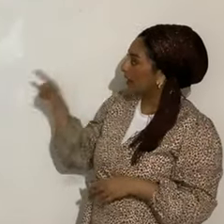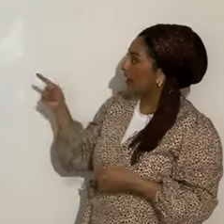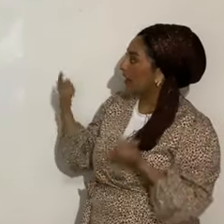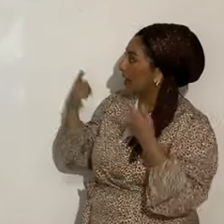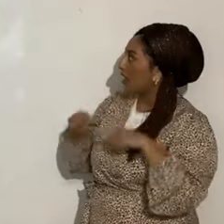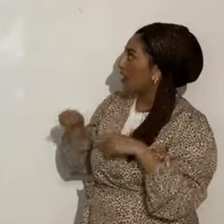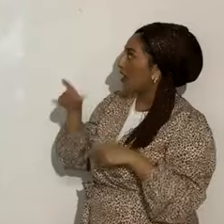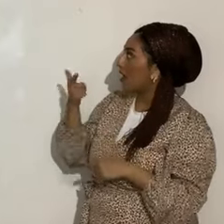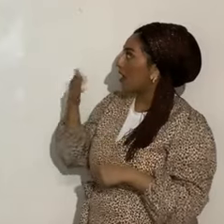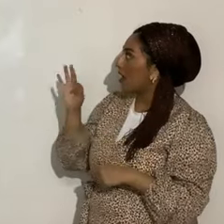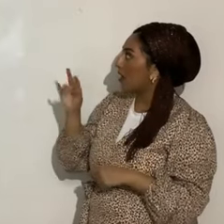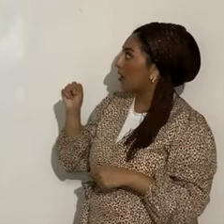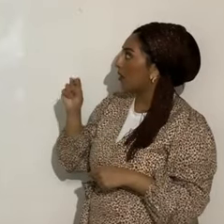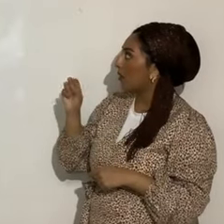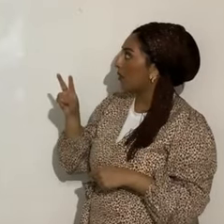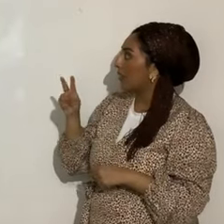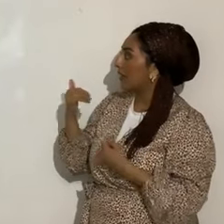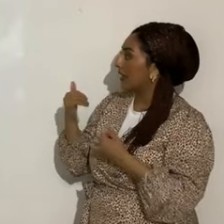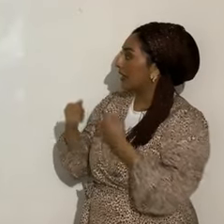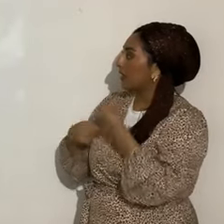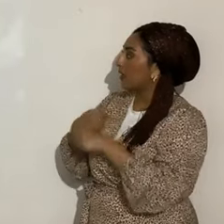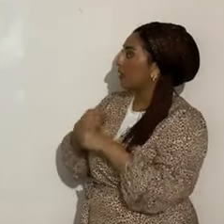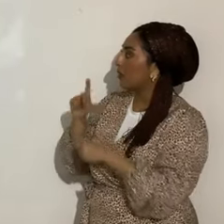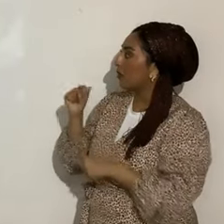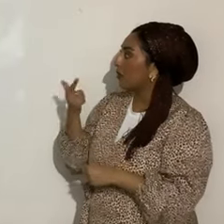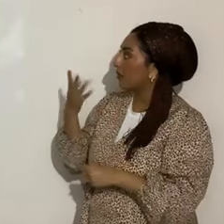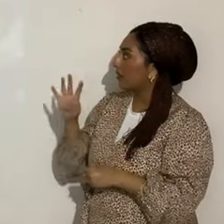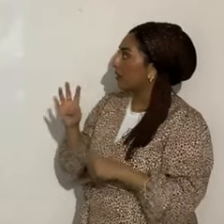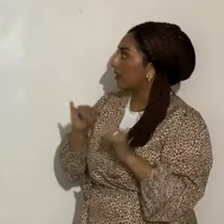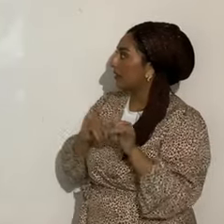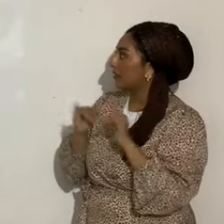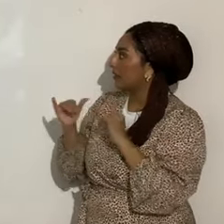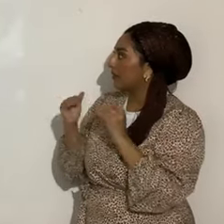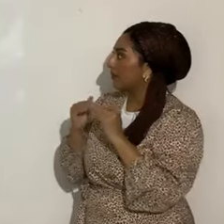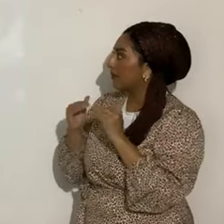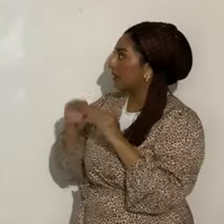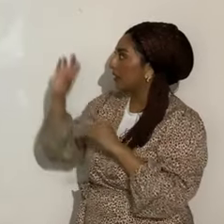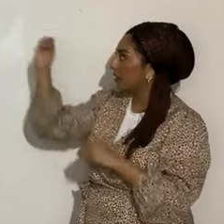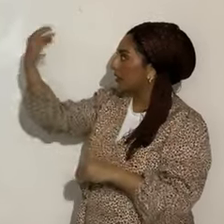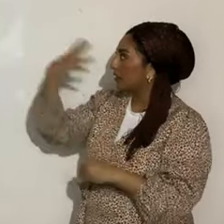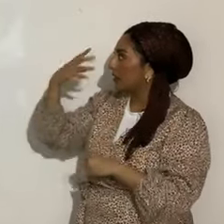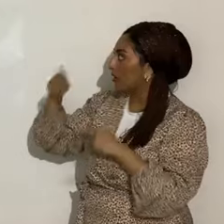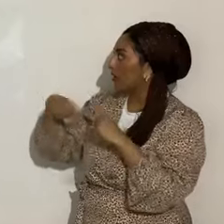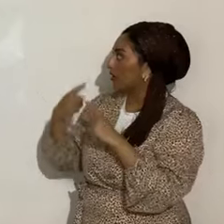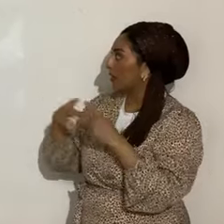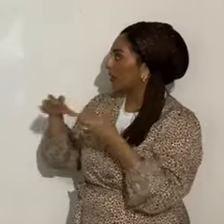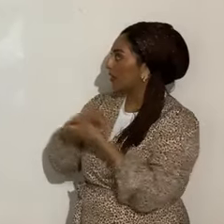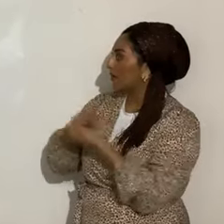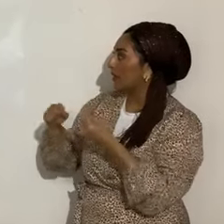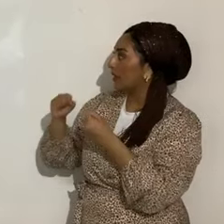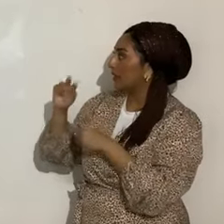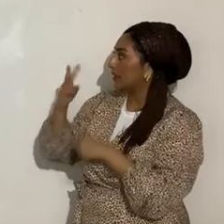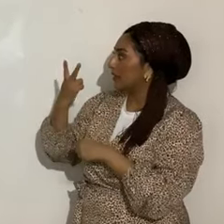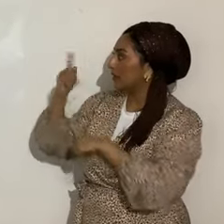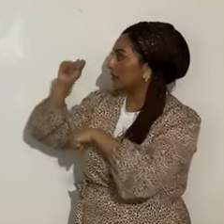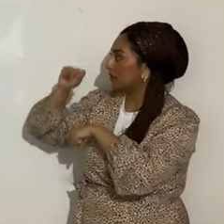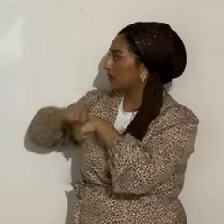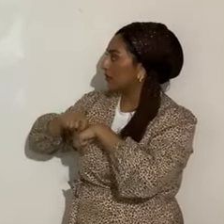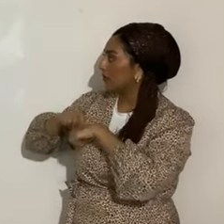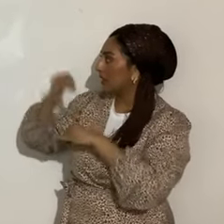29 de noviembre de este año, 2024, la misma posición del sol, cuando fue la destrucción del segundo templo, es el último cometa